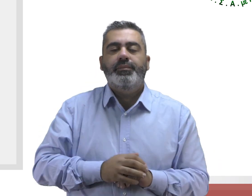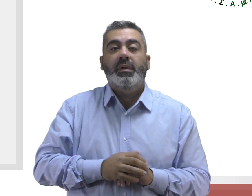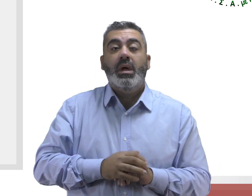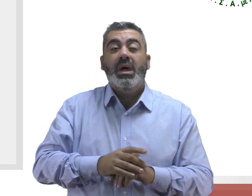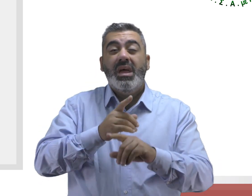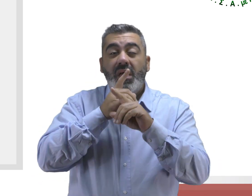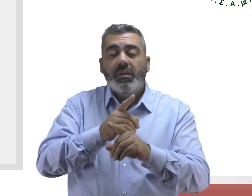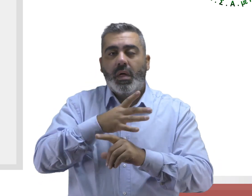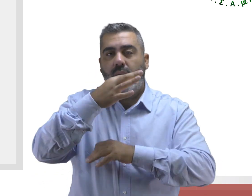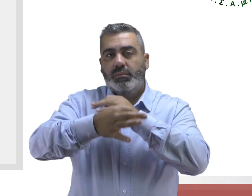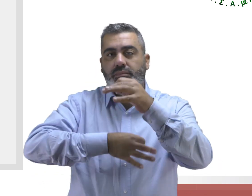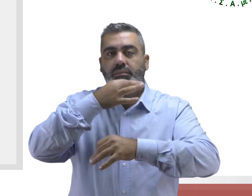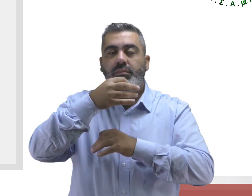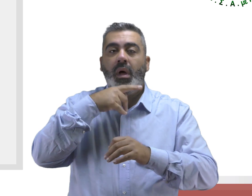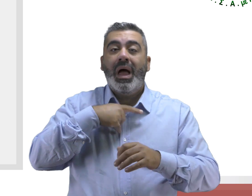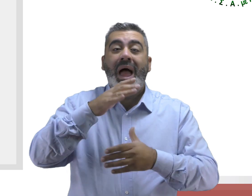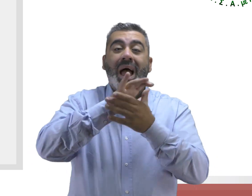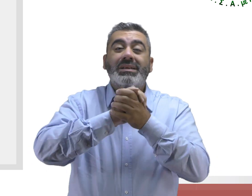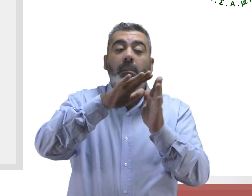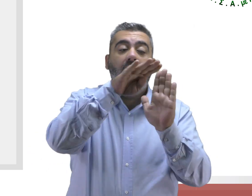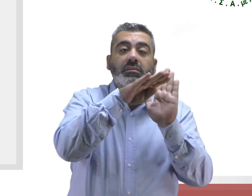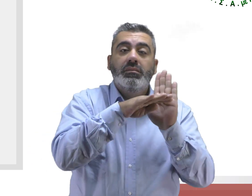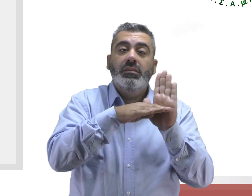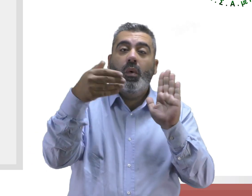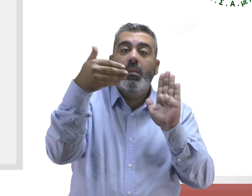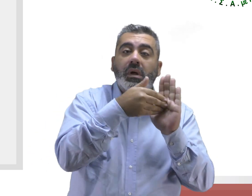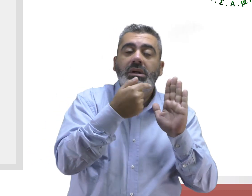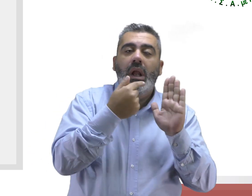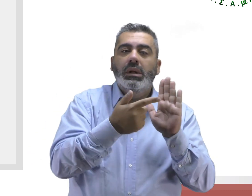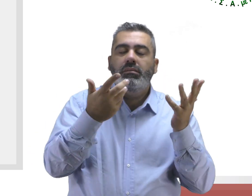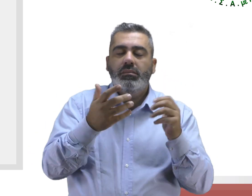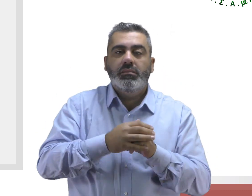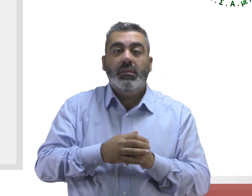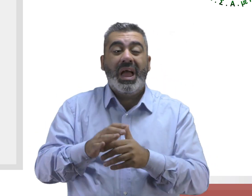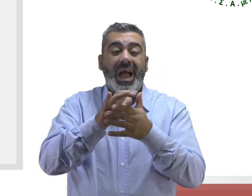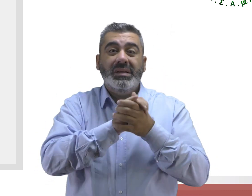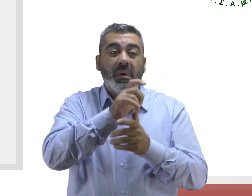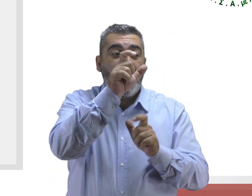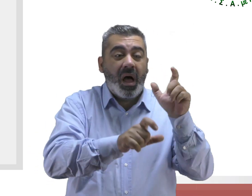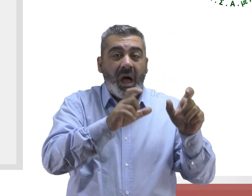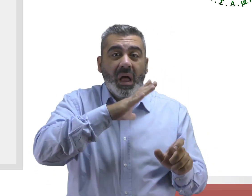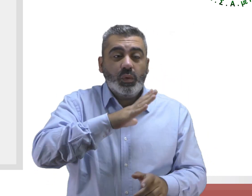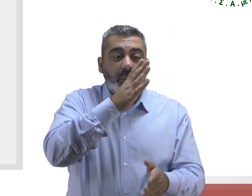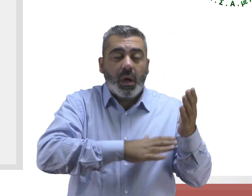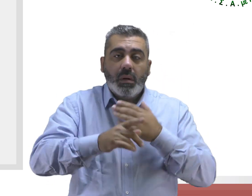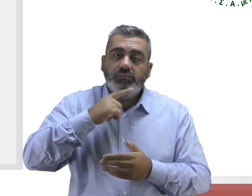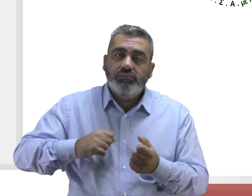όπως χαρακτηριστικά επισημαίνεται στο καταστατικό της, η Συνομοσπονδία δύναται να συμπαρίσταται στα ίδια τα άτομα με αναπηρία,